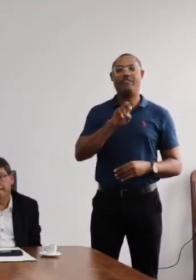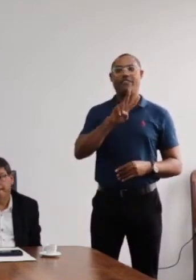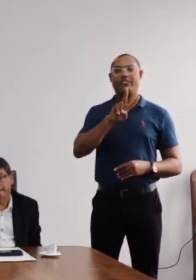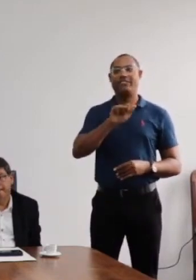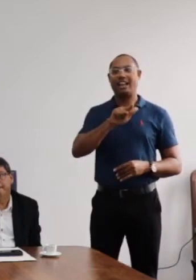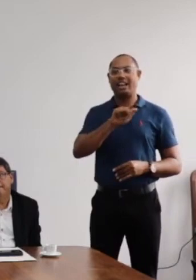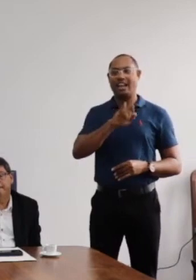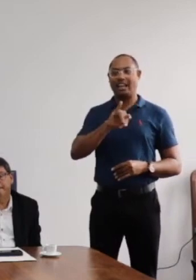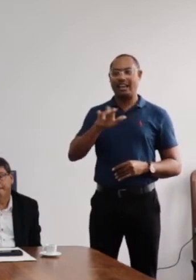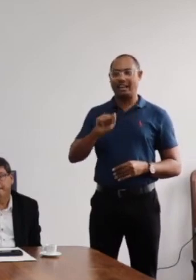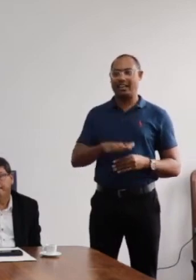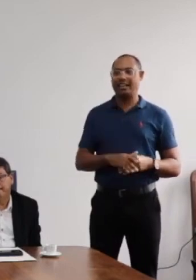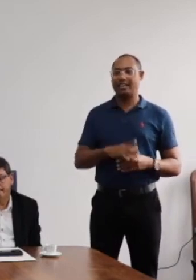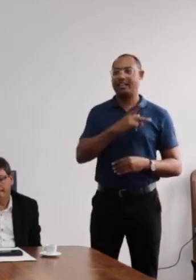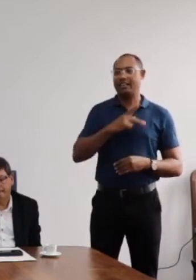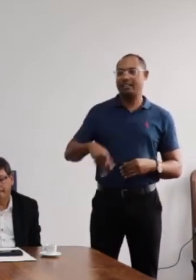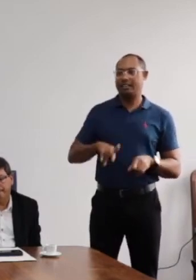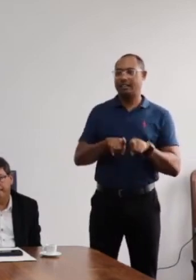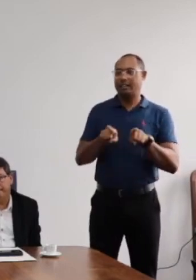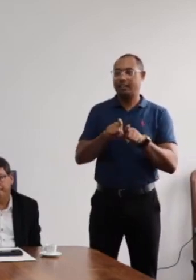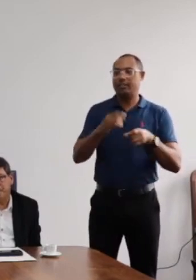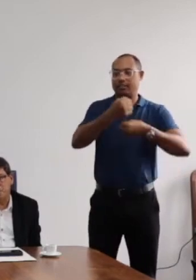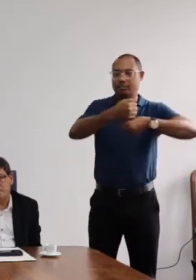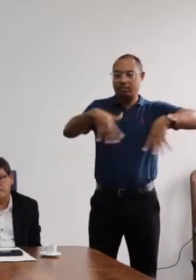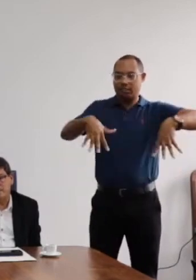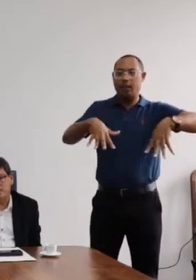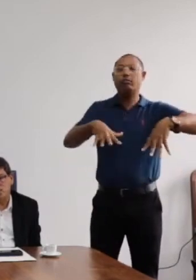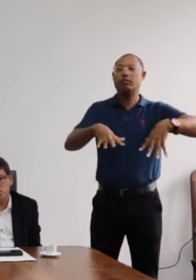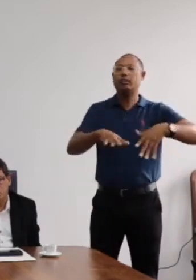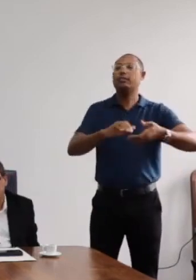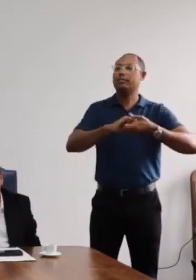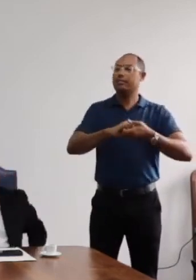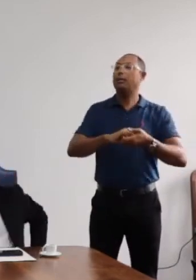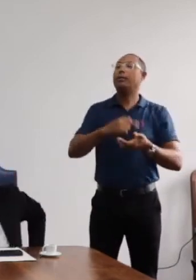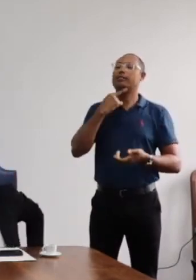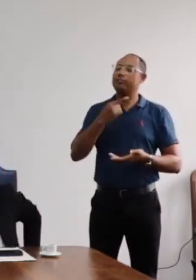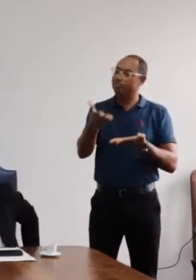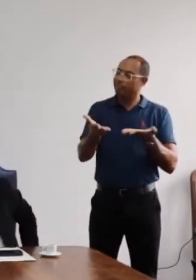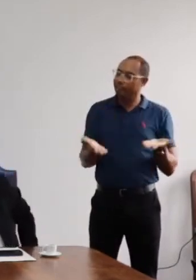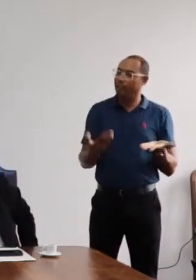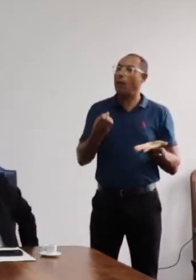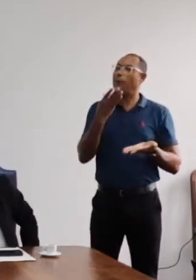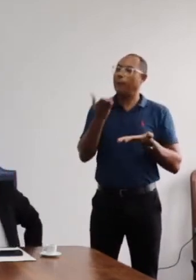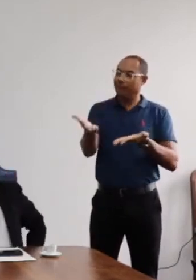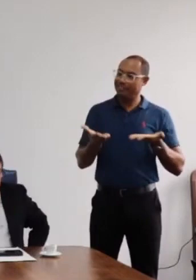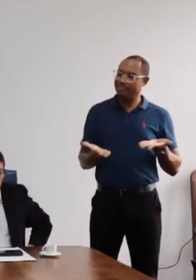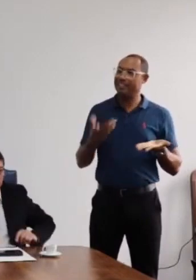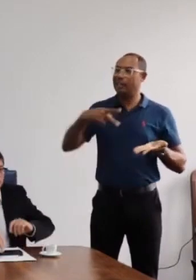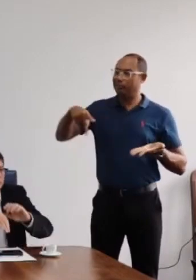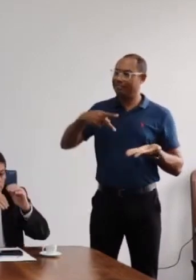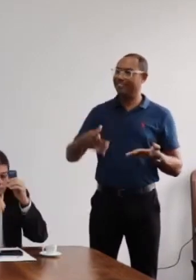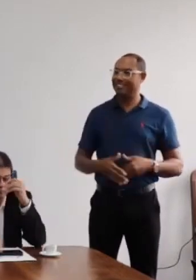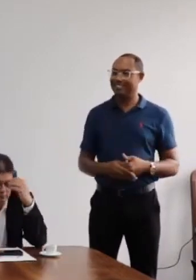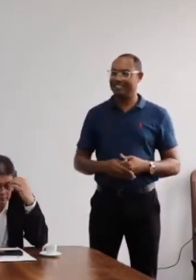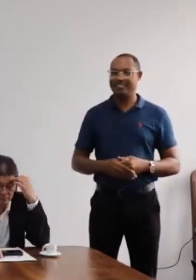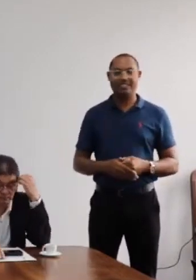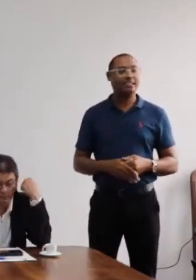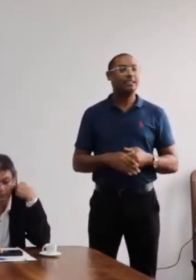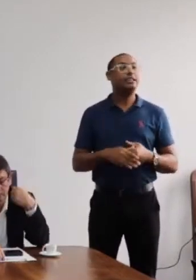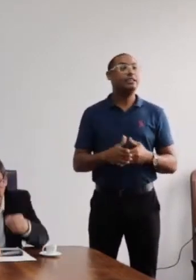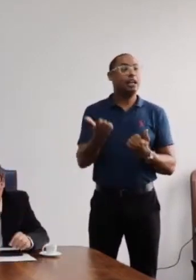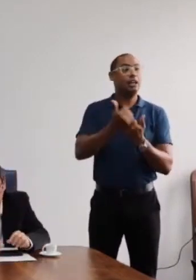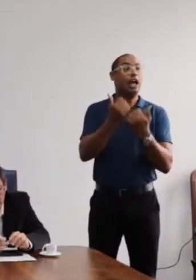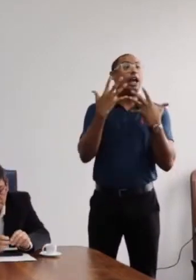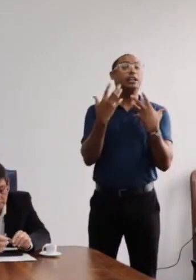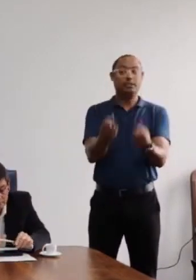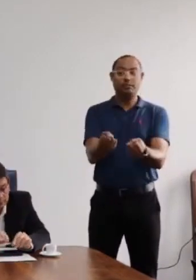presidente da Câmara de Extensão, aproveito aqui para desejar boas-vindas, professora. professora Valéria, que está assumindo